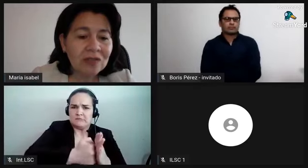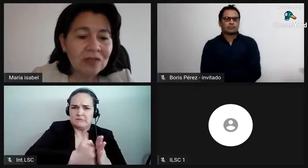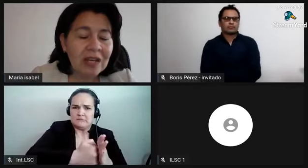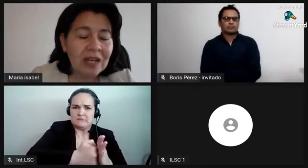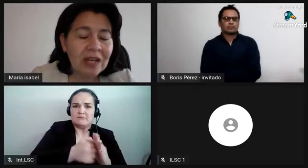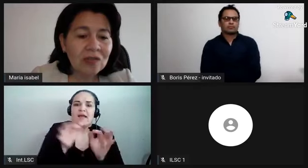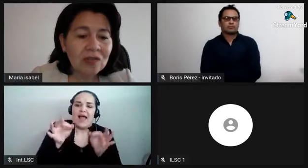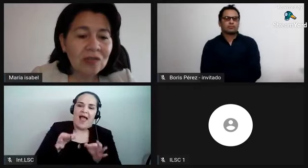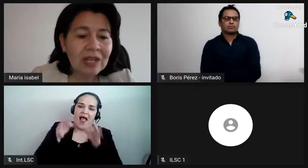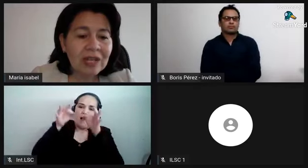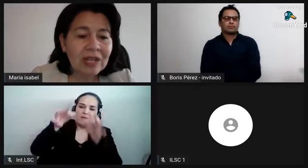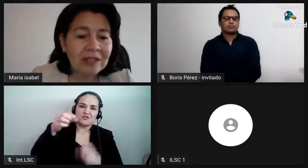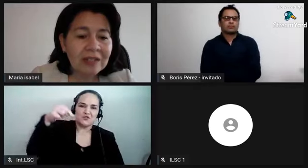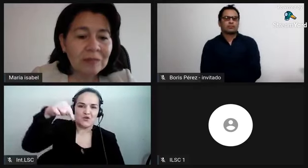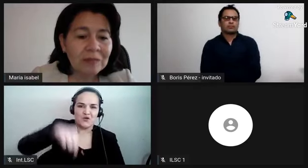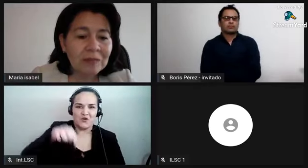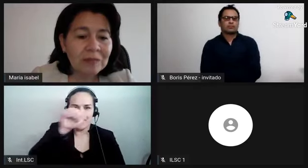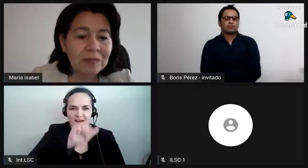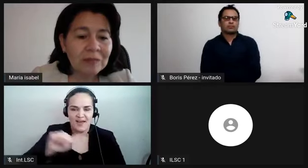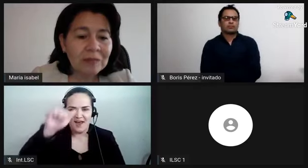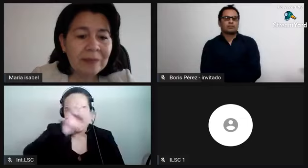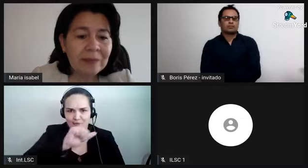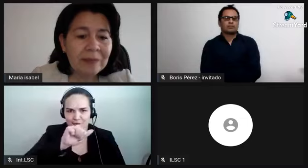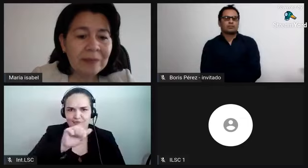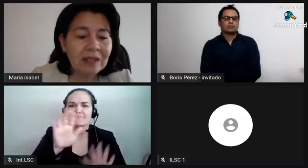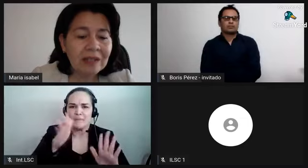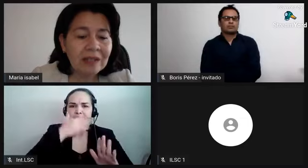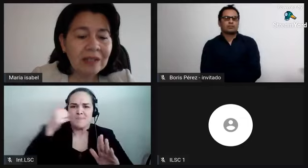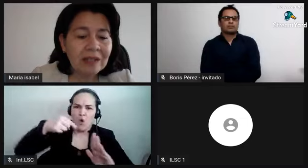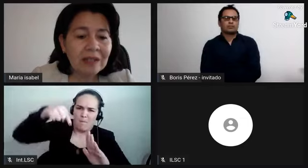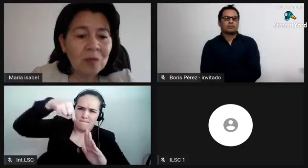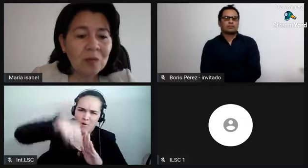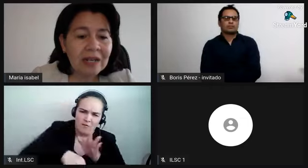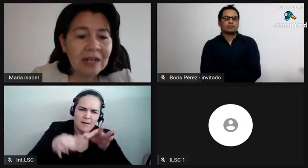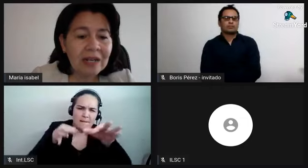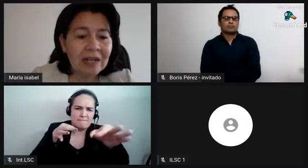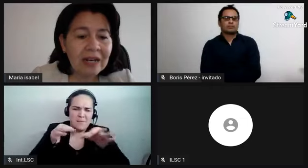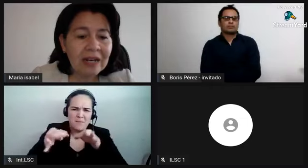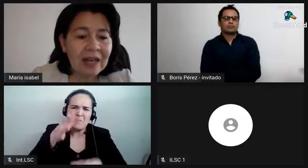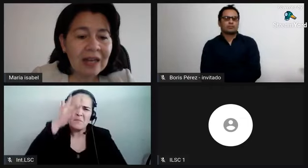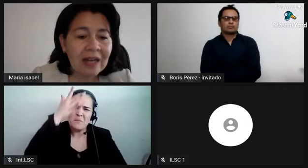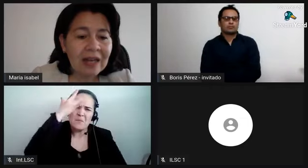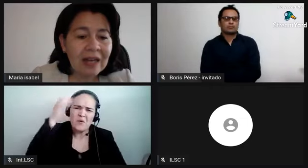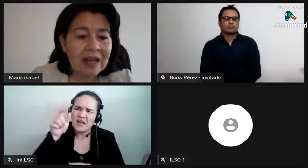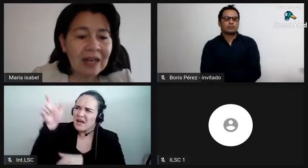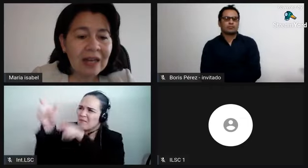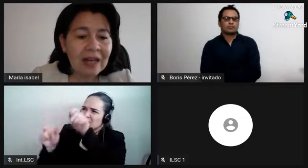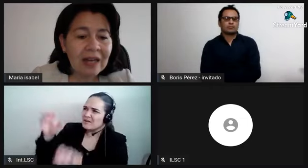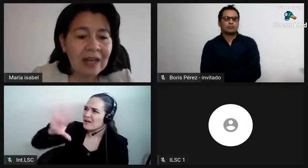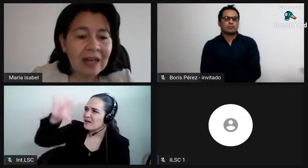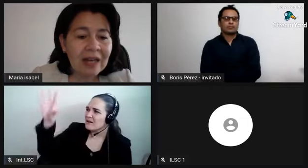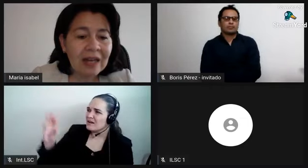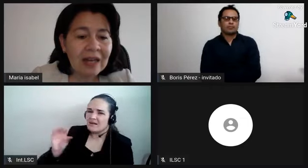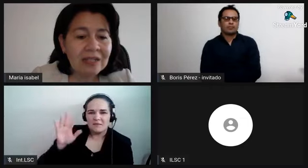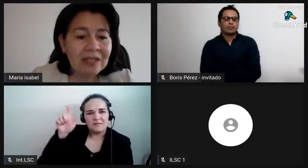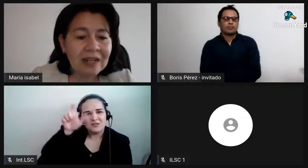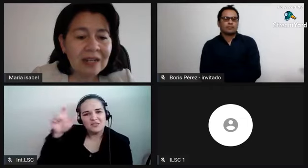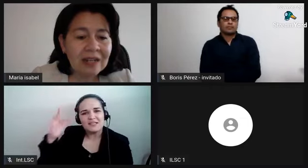profundamente cómo fue la llegada de las personas negras